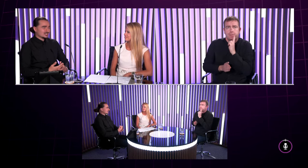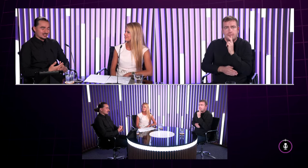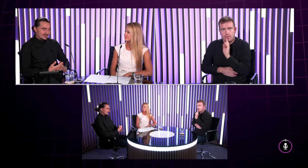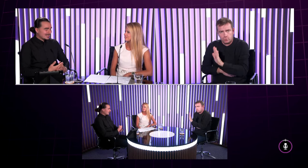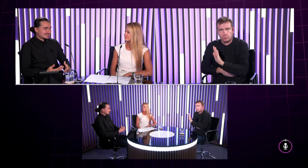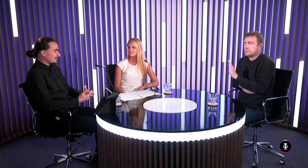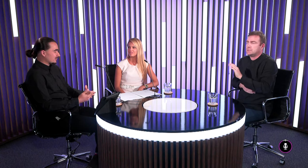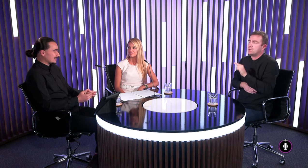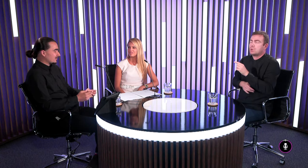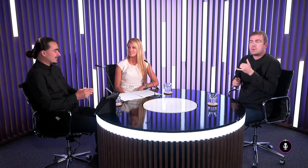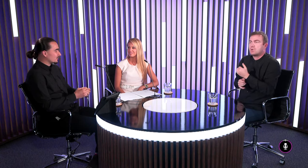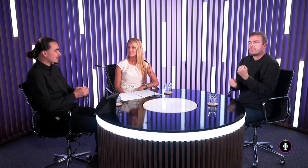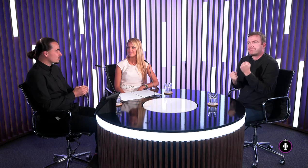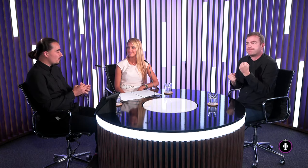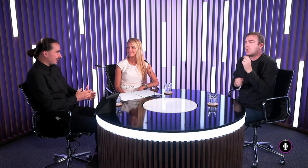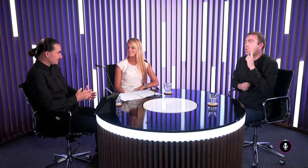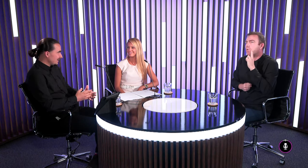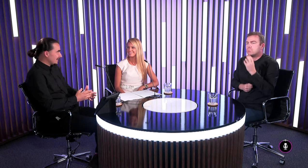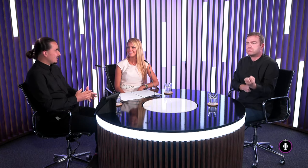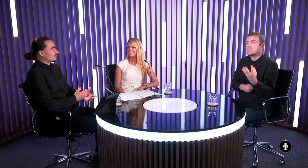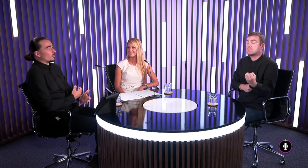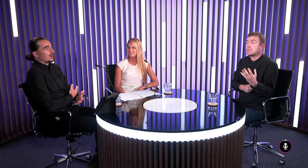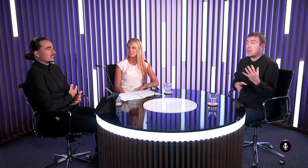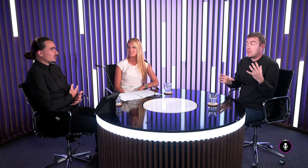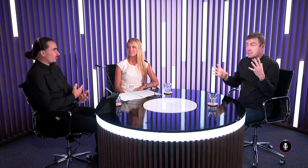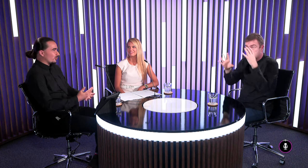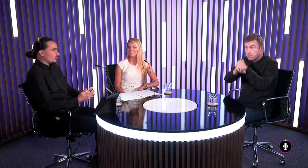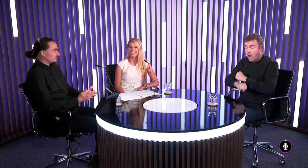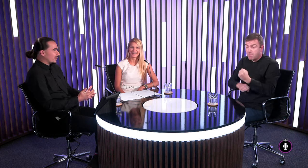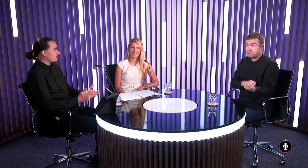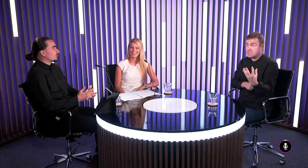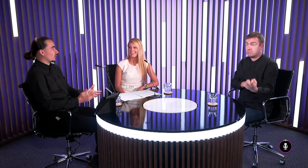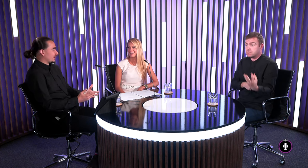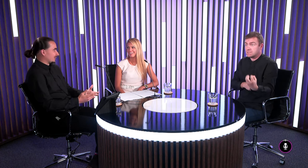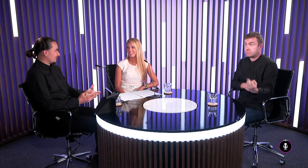naozaj že extrémne že vlastne naozaj to je z úplnej tmy do bleskov